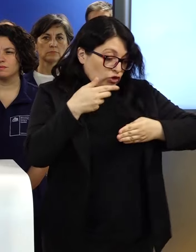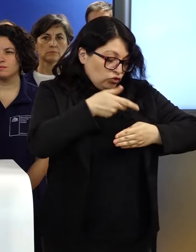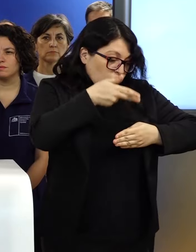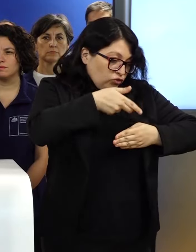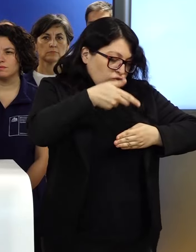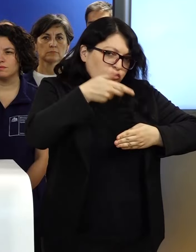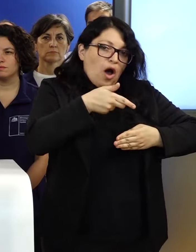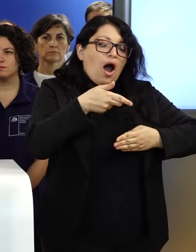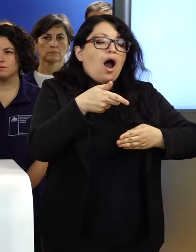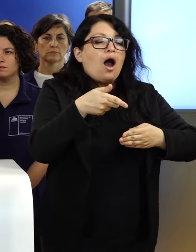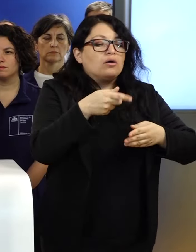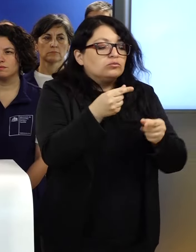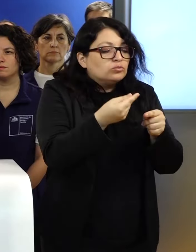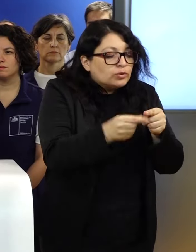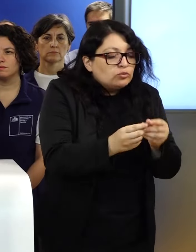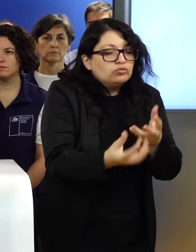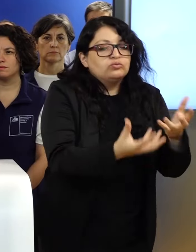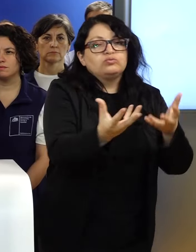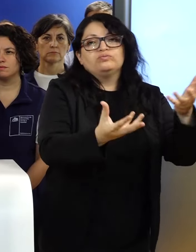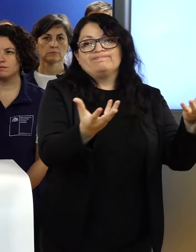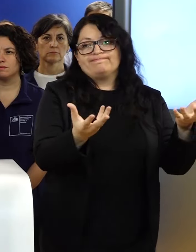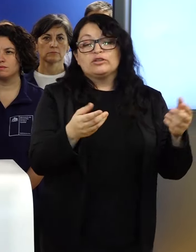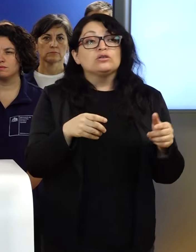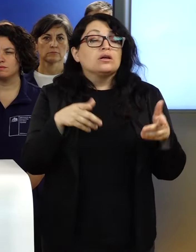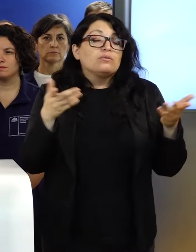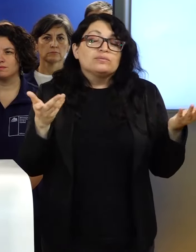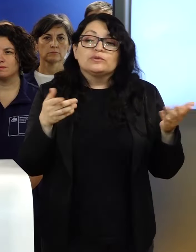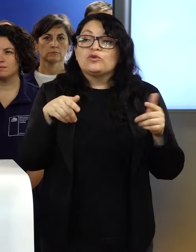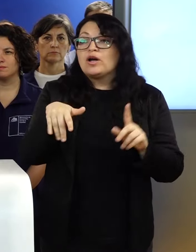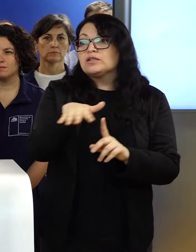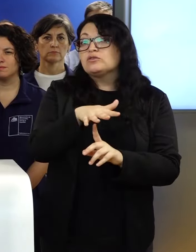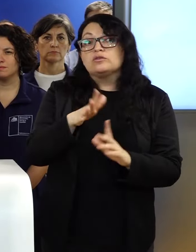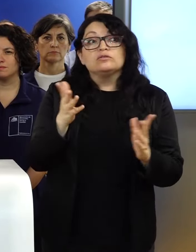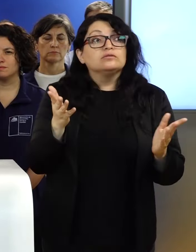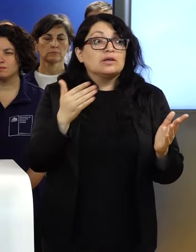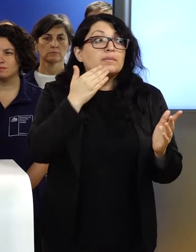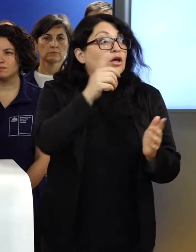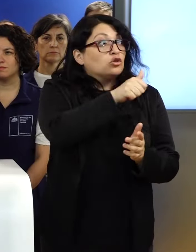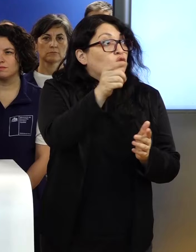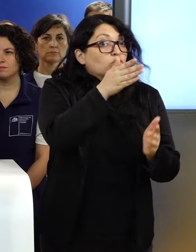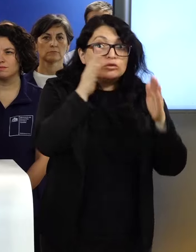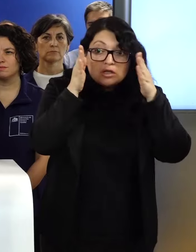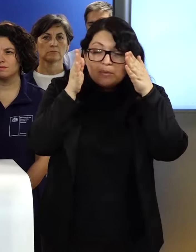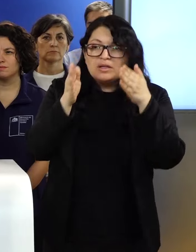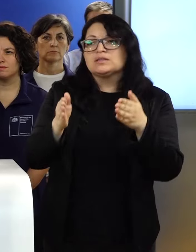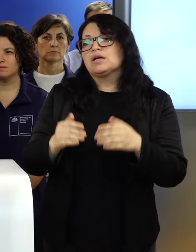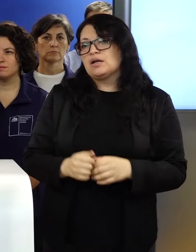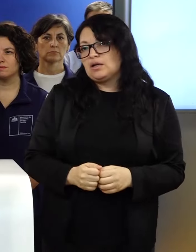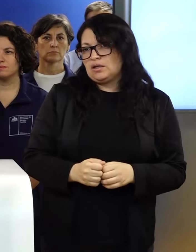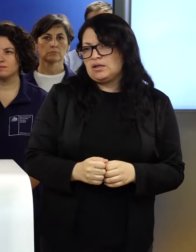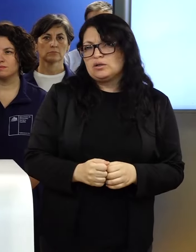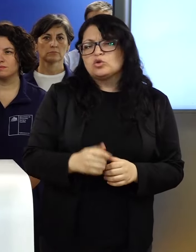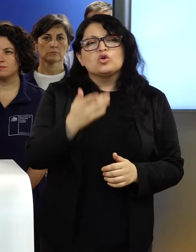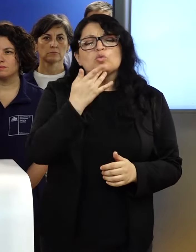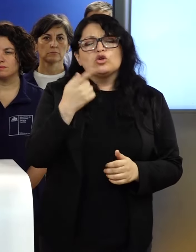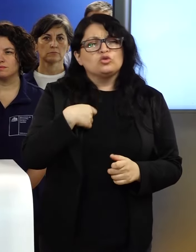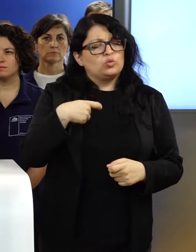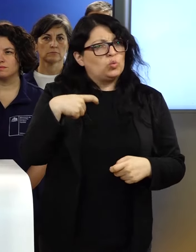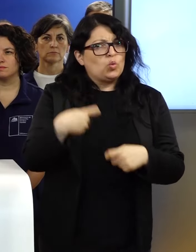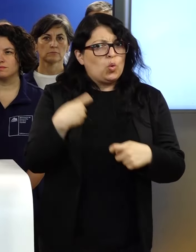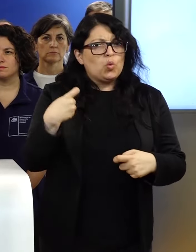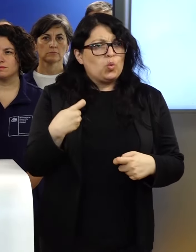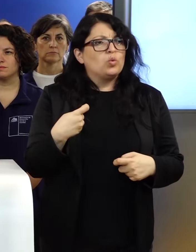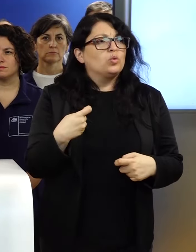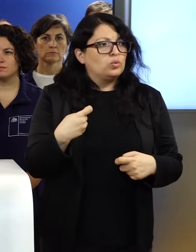prendiera también un fuego. Condición que esperemos todo el mundo vea con atención porque vamos a buscar ser muy estrictos